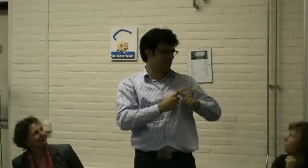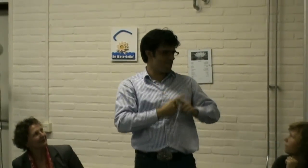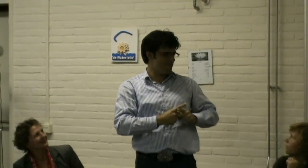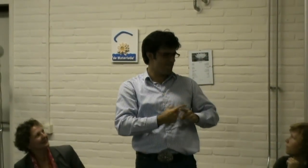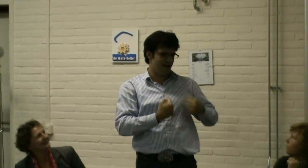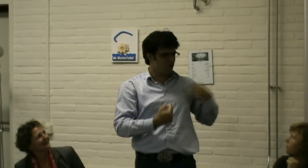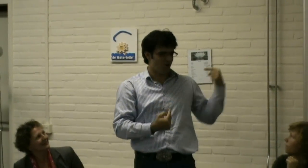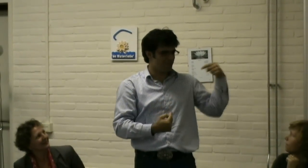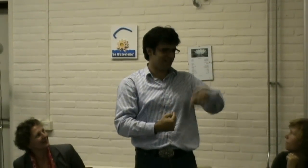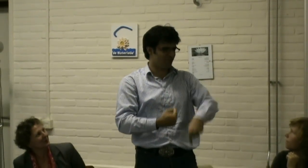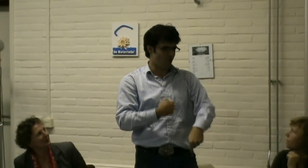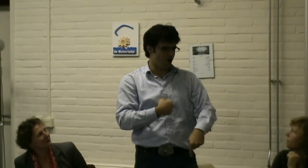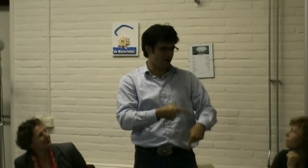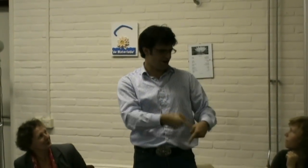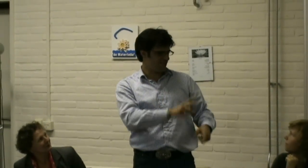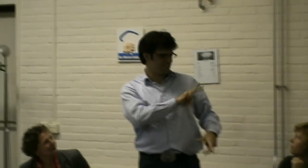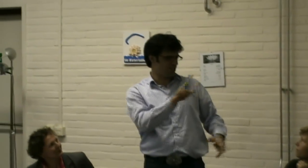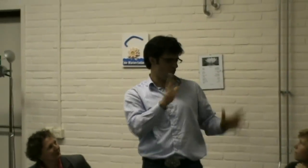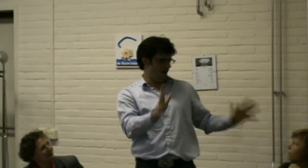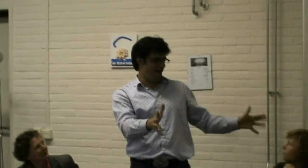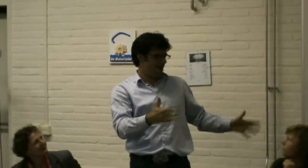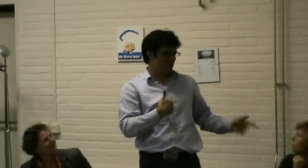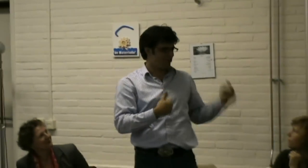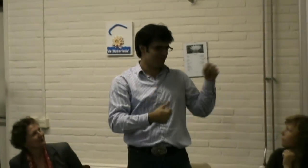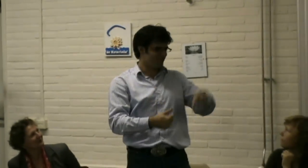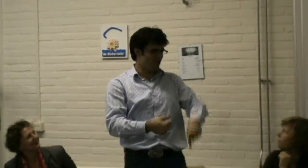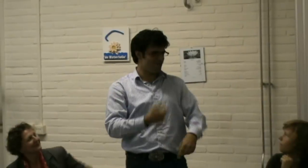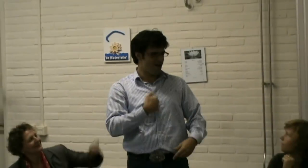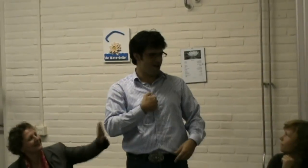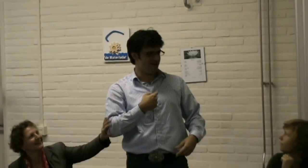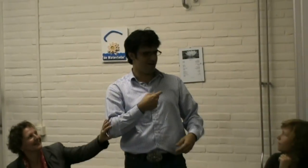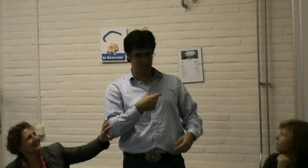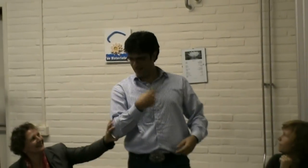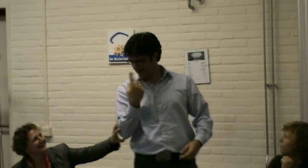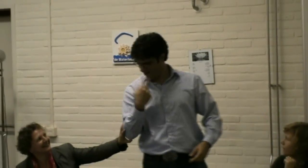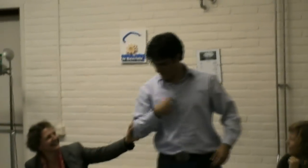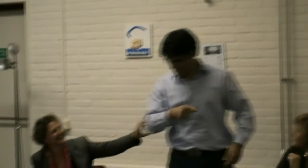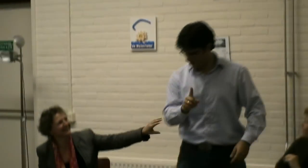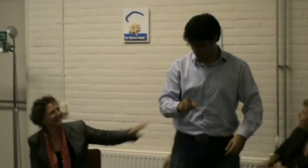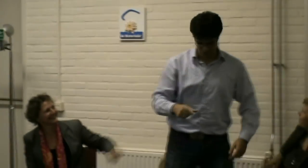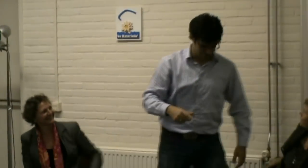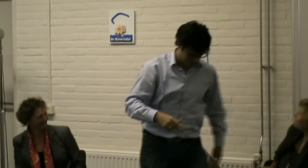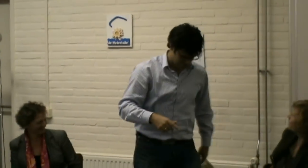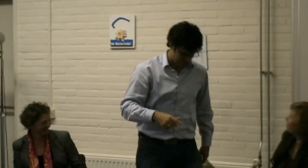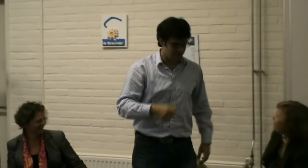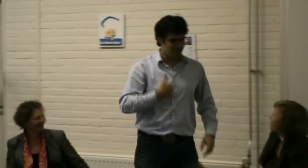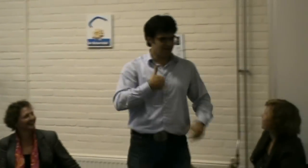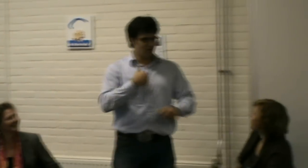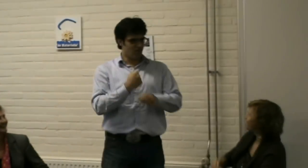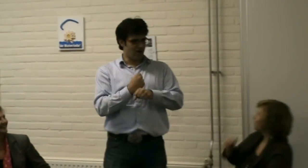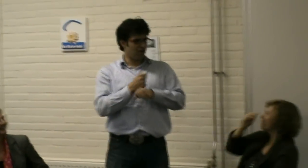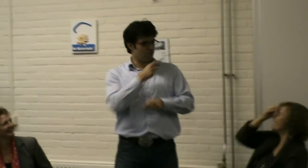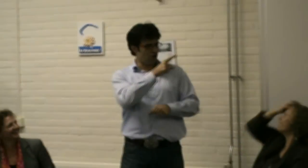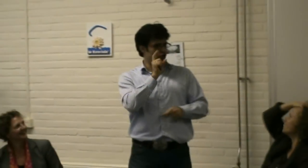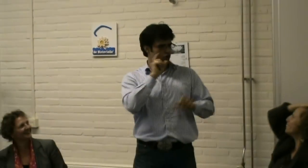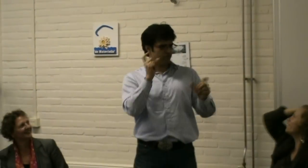SEDA in Amsterdam. Maar daar kom ik niet voor. Want wij hebben hier deze video. De welzijde Stichting van